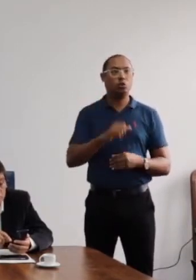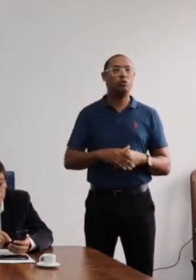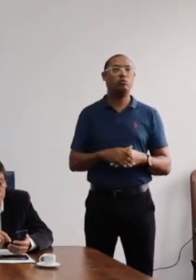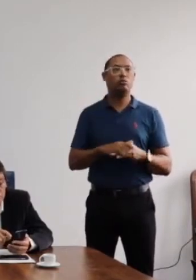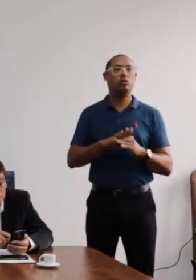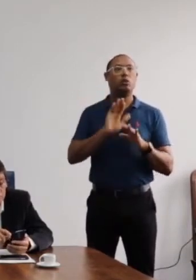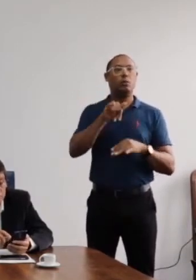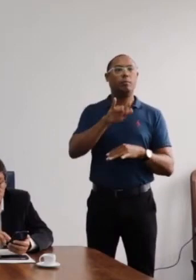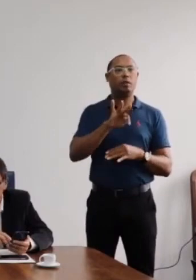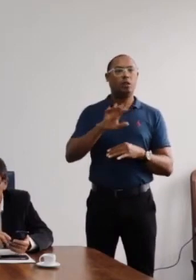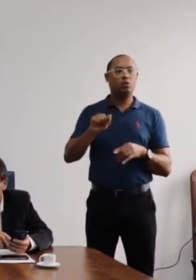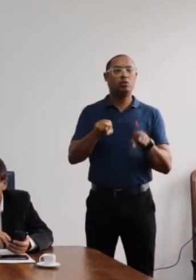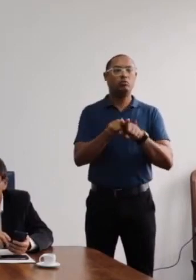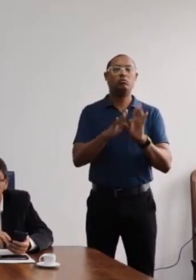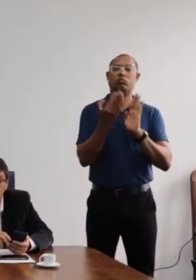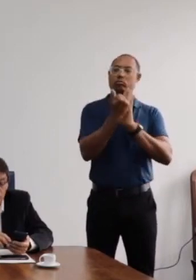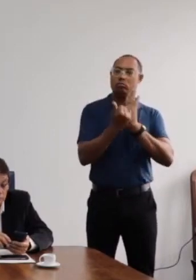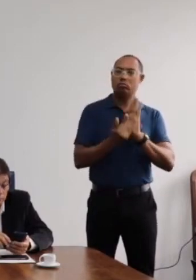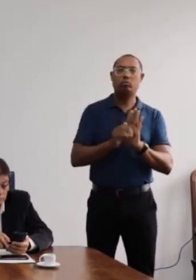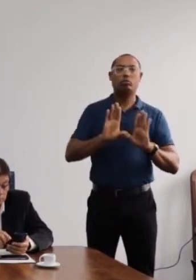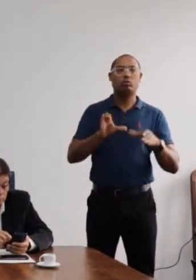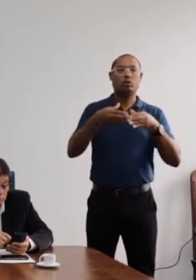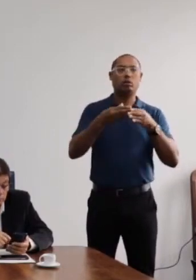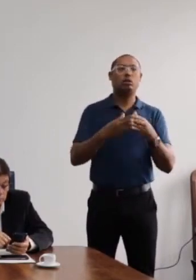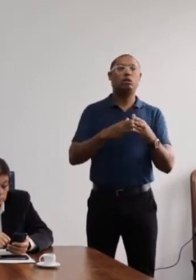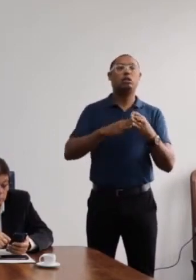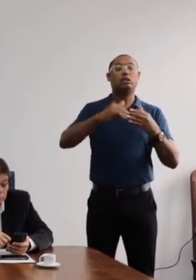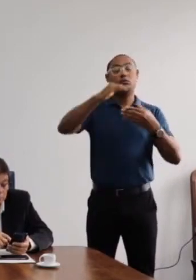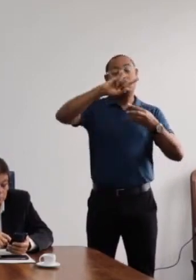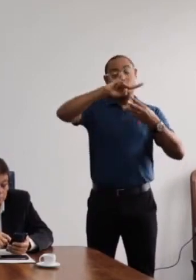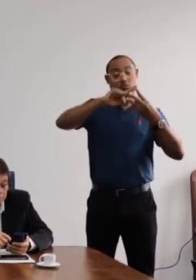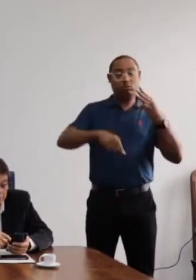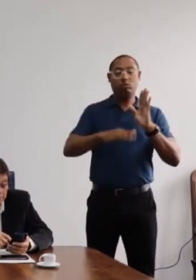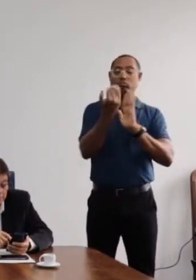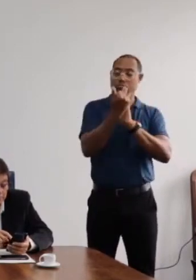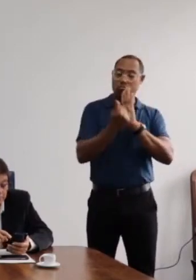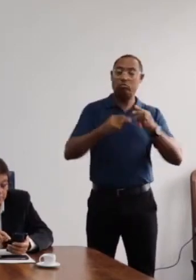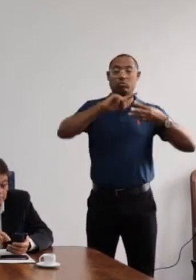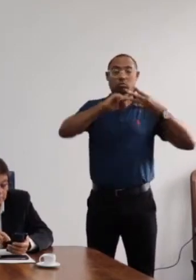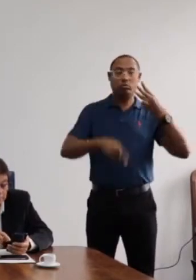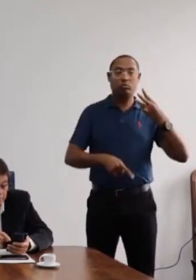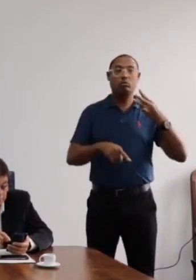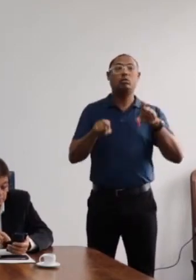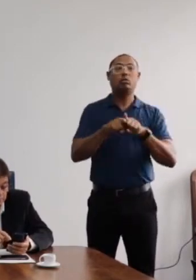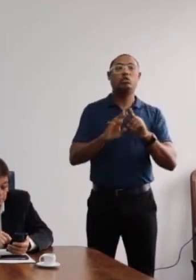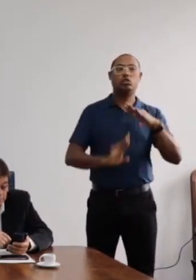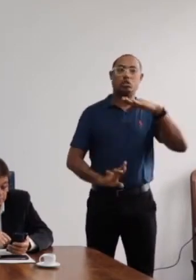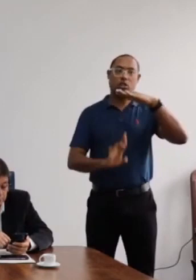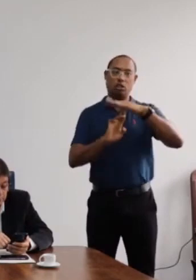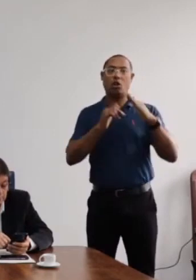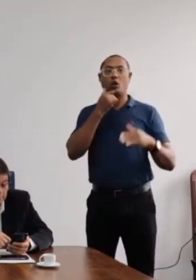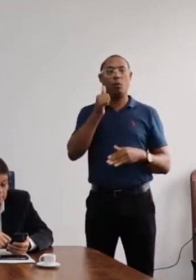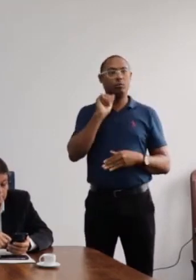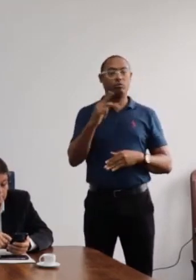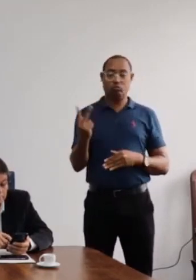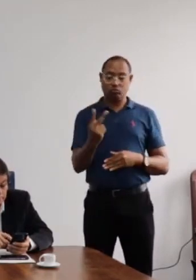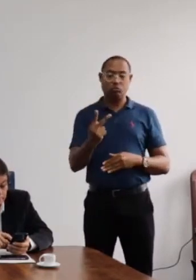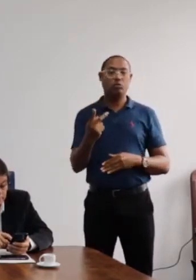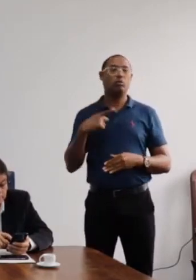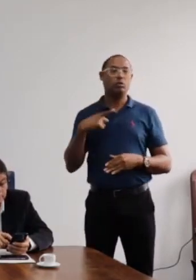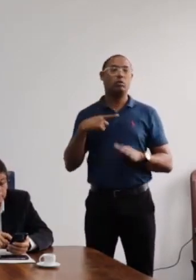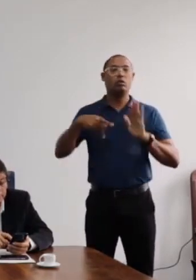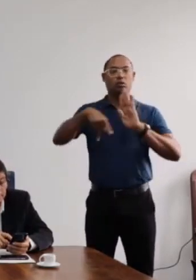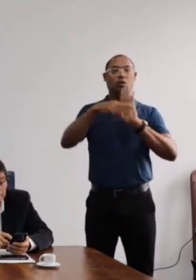resolução que dispõe sobre os procedimentos para a composição das listas tríplices para nomeação de reitor, reitora e vice-reitor, vice